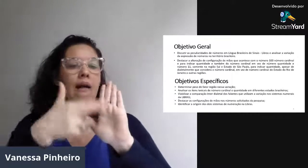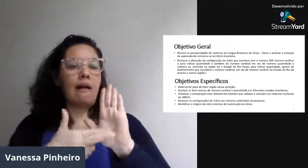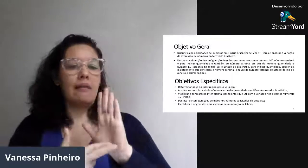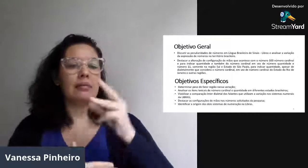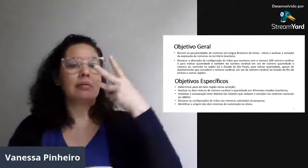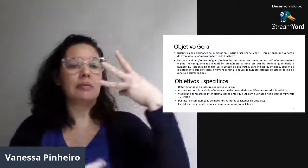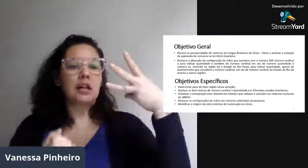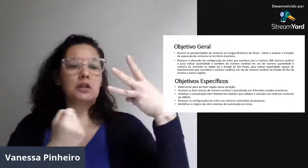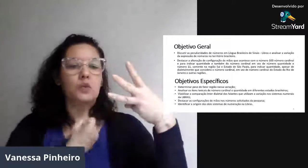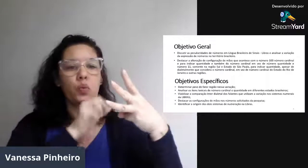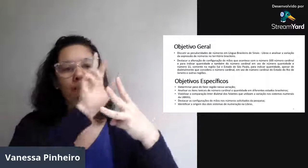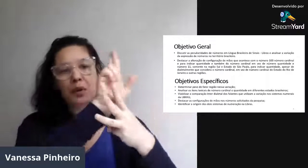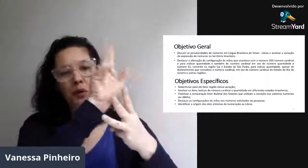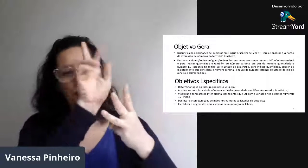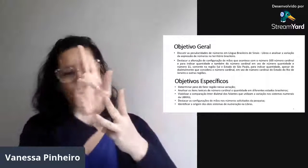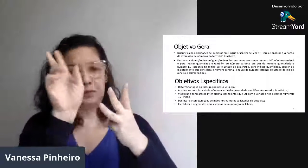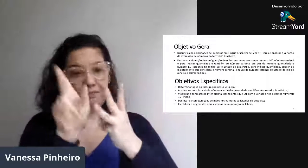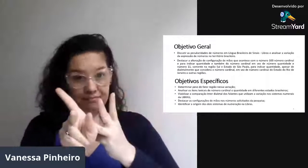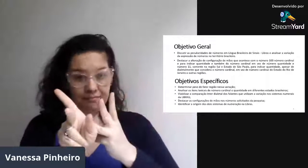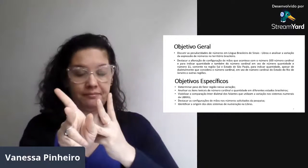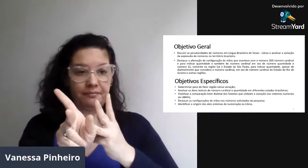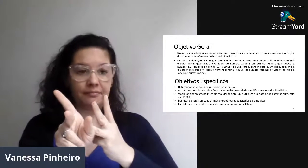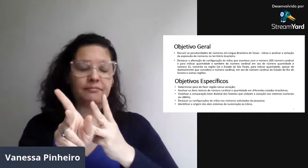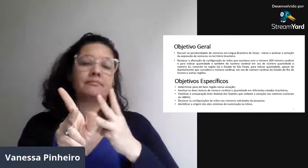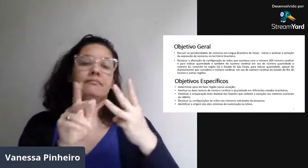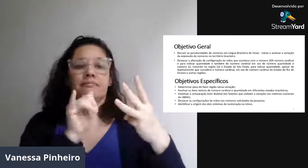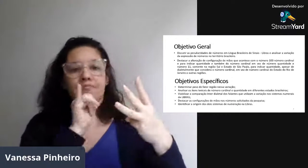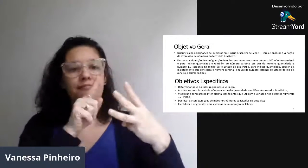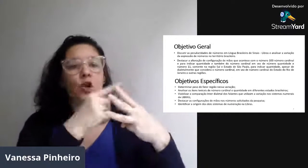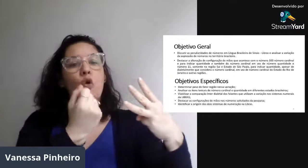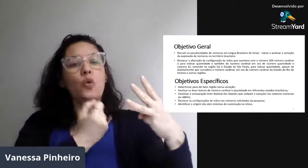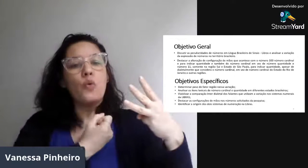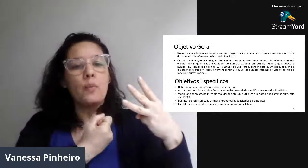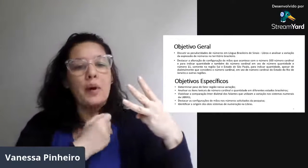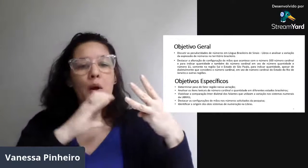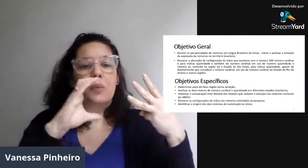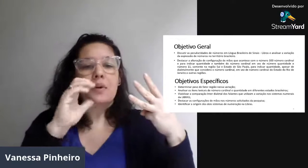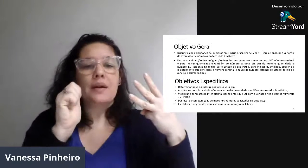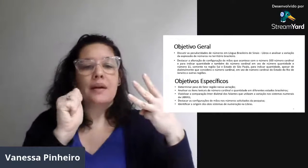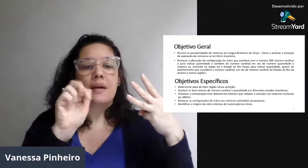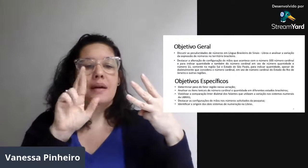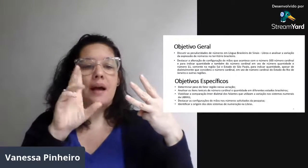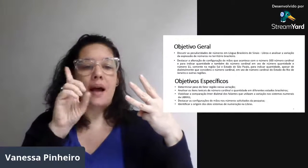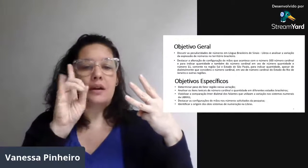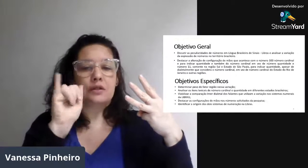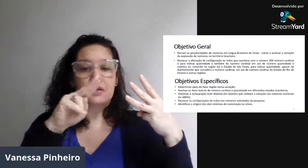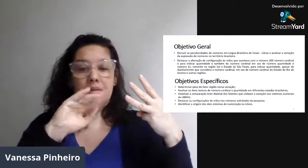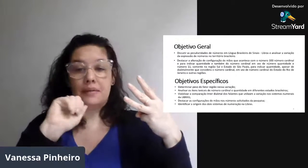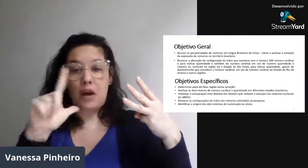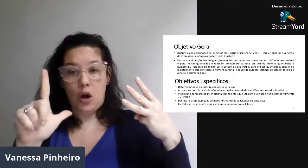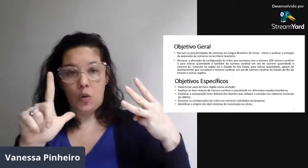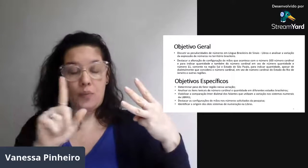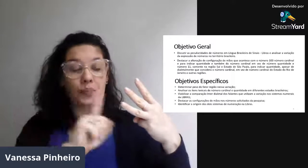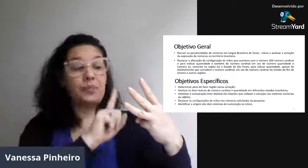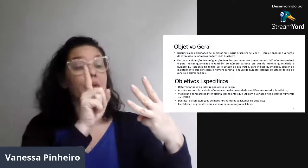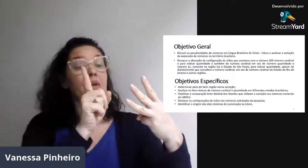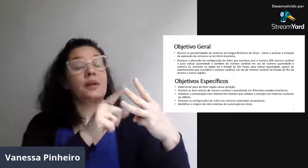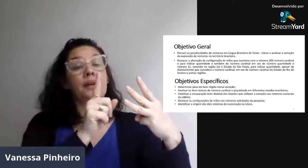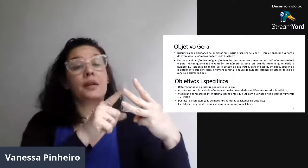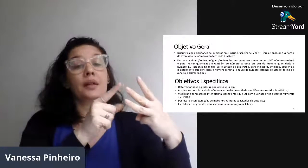tem algumas regras de numerações de três tipos diferentes. Por exemplo, números cardinais,